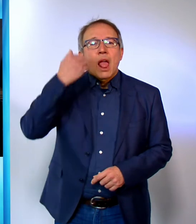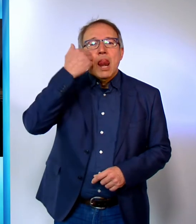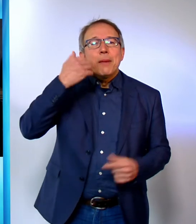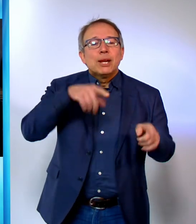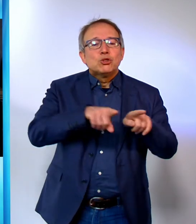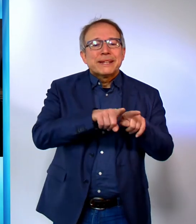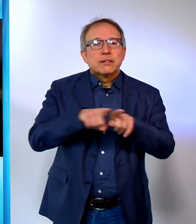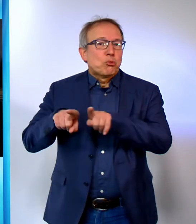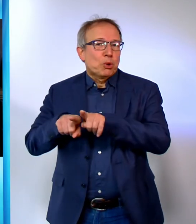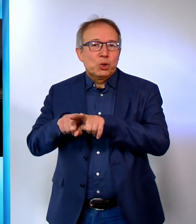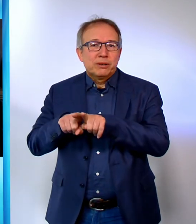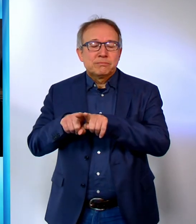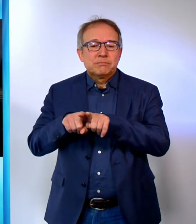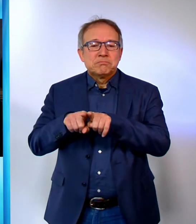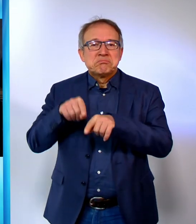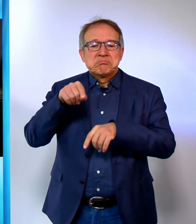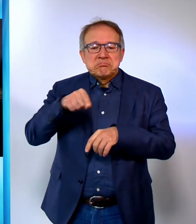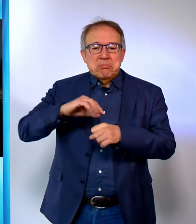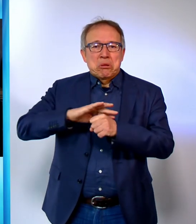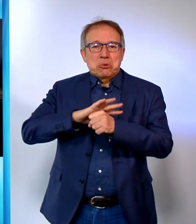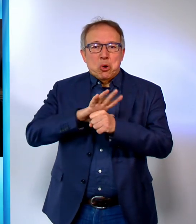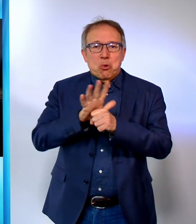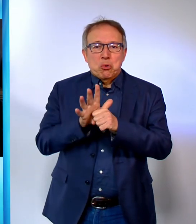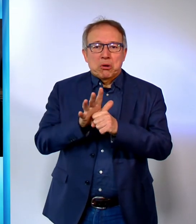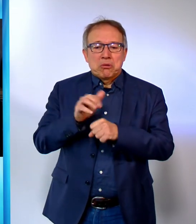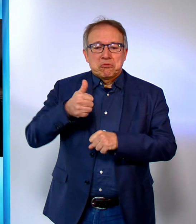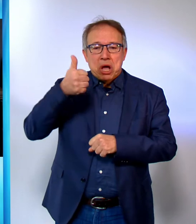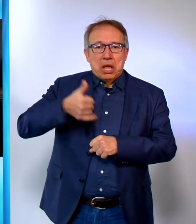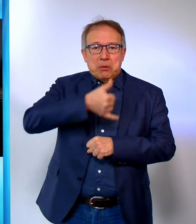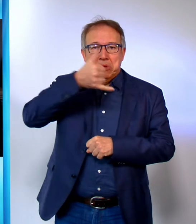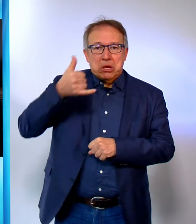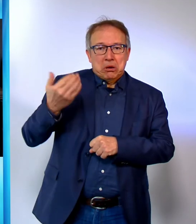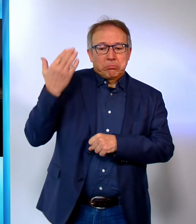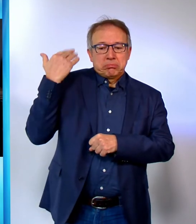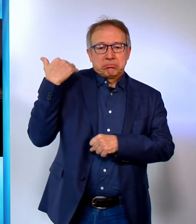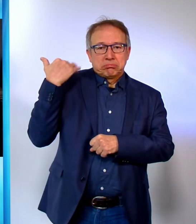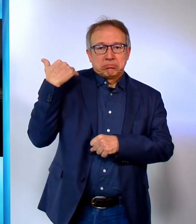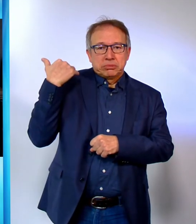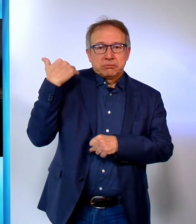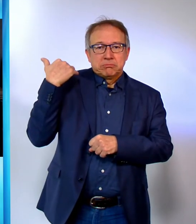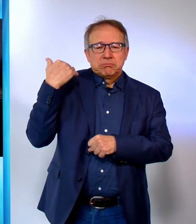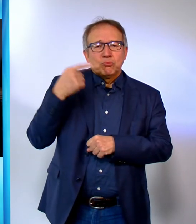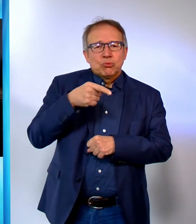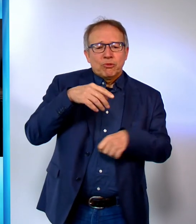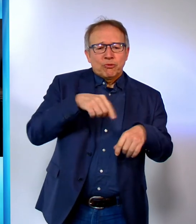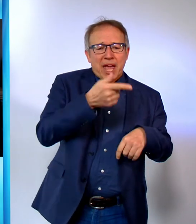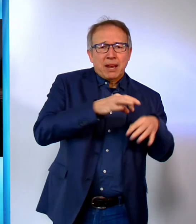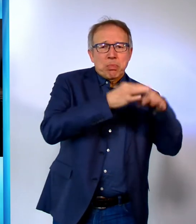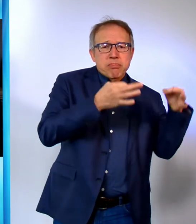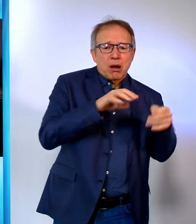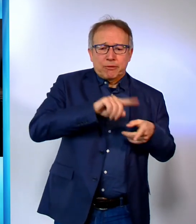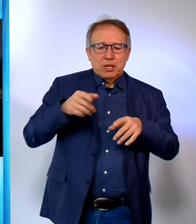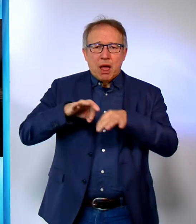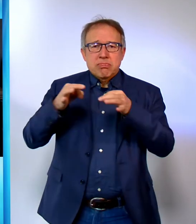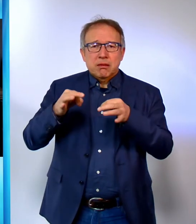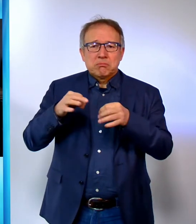Liebe Schwestern und Brüder, der Ausbruch der Corona-Pandemie liegt nun schon ein Jahr zurück. Von einem Tag auf